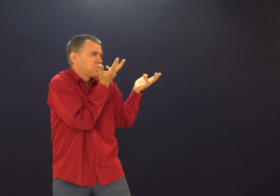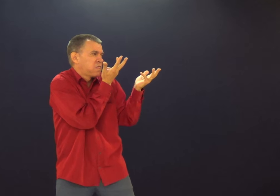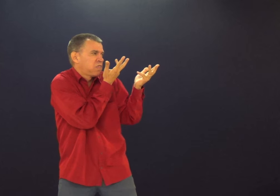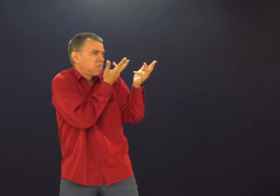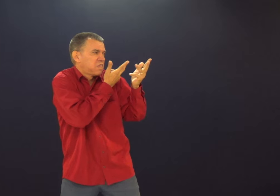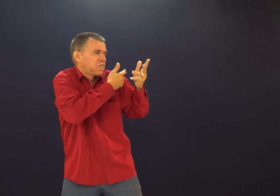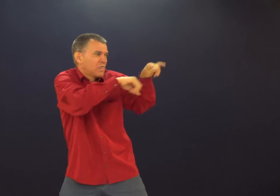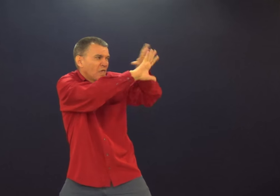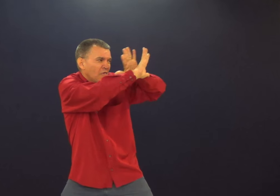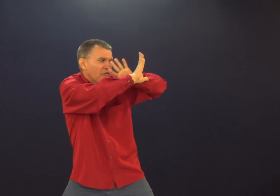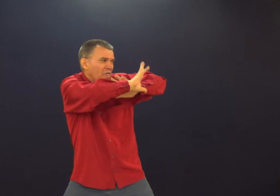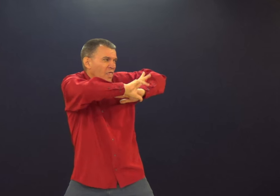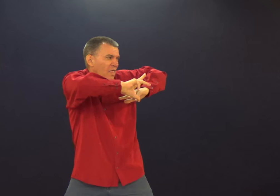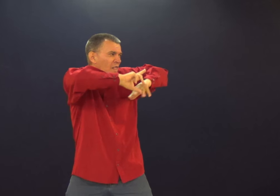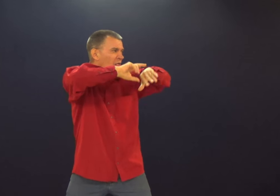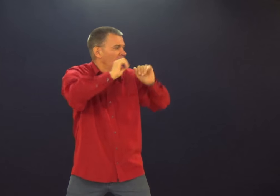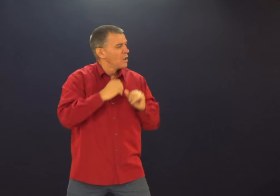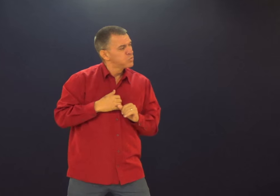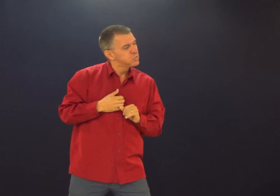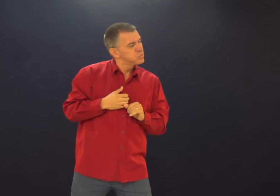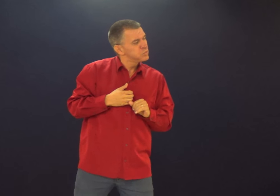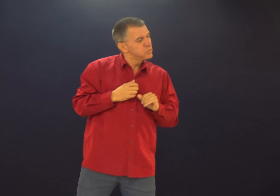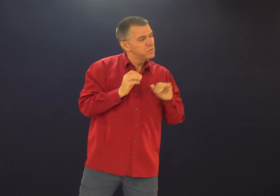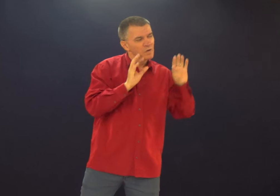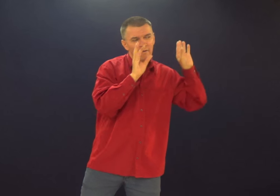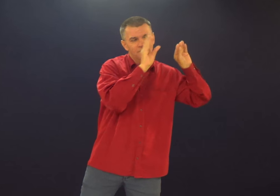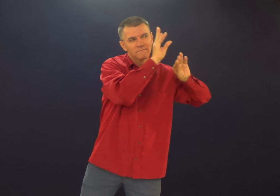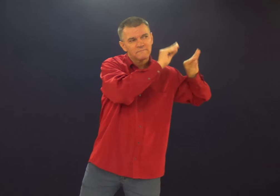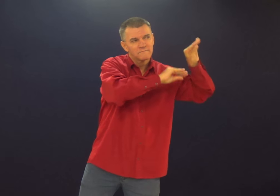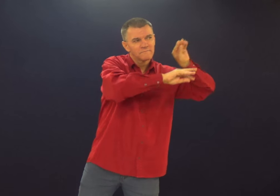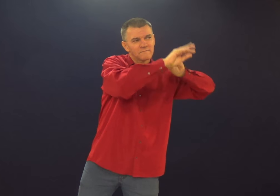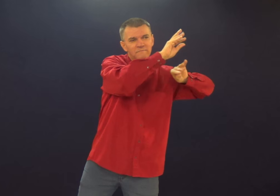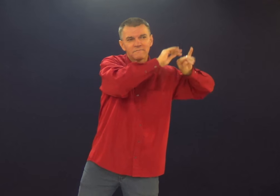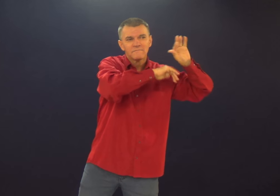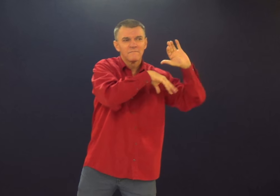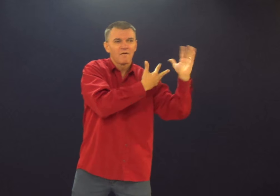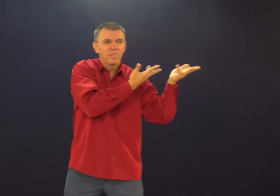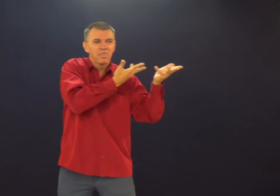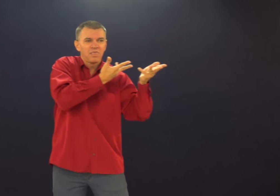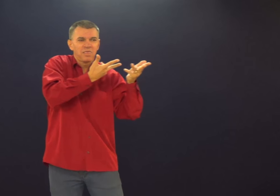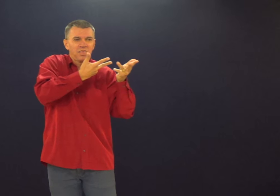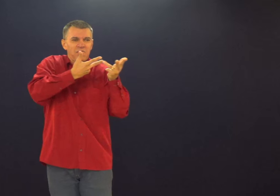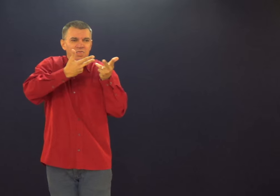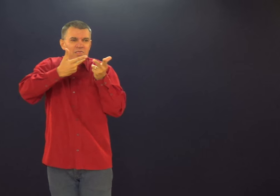Mas eu acho que o diabo é bem astuto. Ele tenta nos atrair.